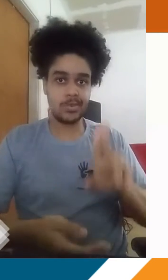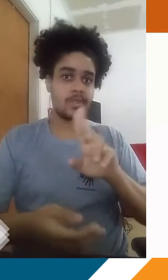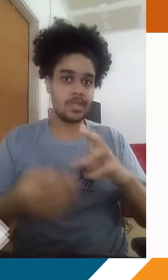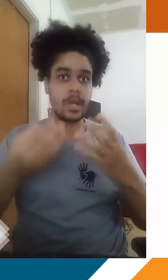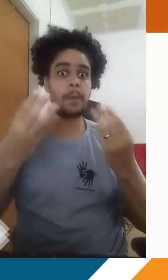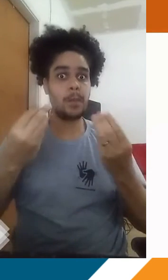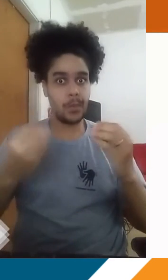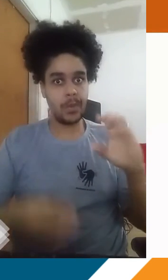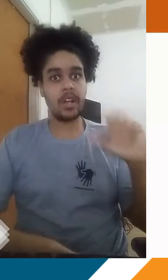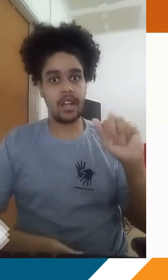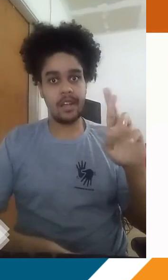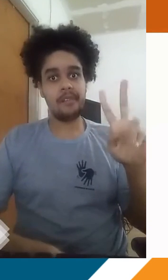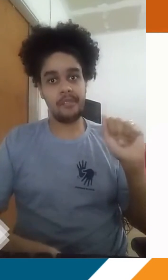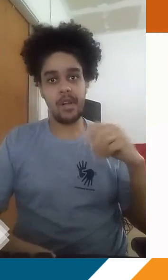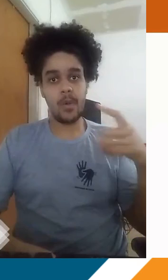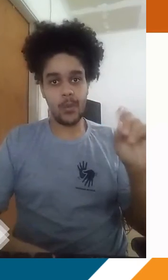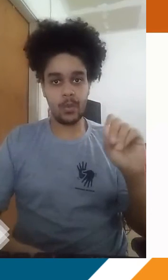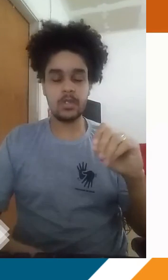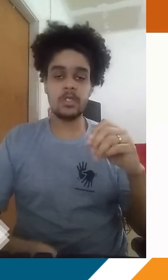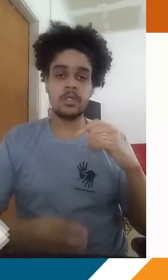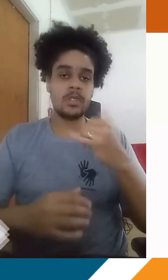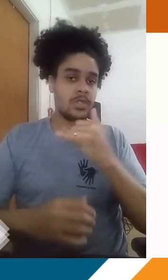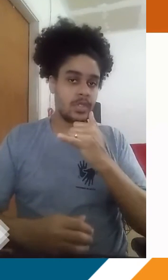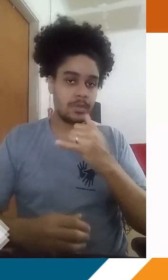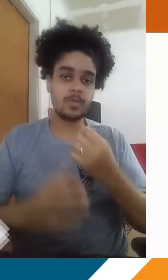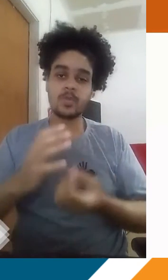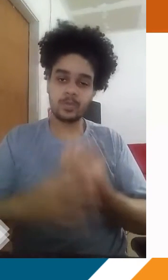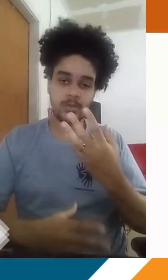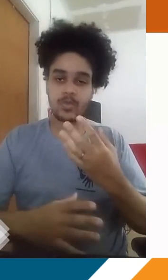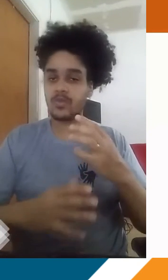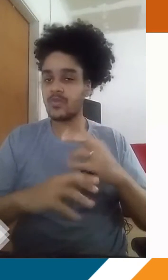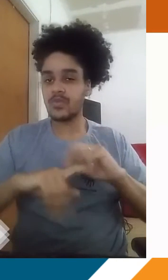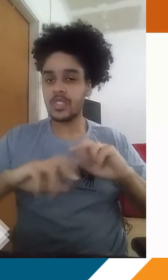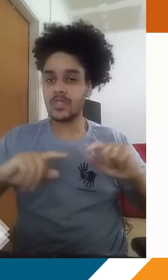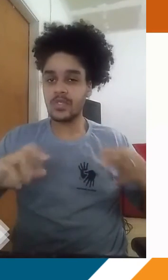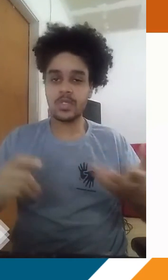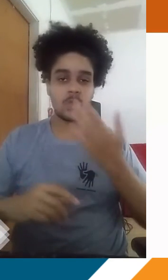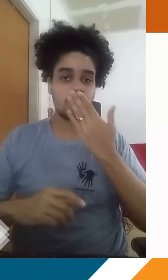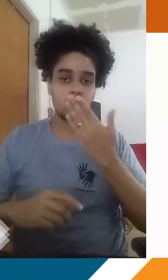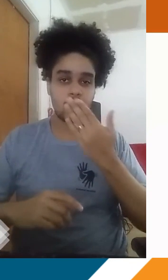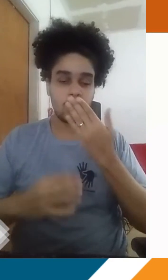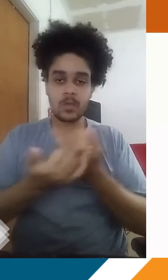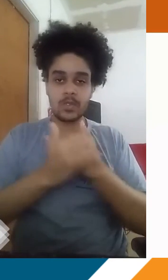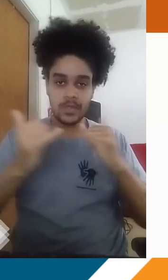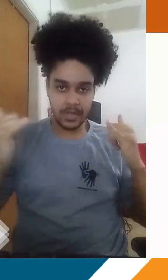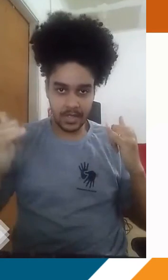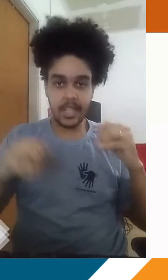o país acaba utilizando muito essa fonte de energia pra produção aí de vários tipos energéticos dentro do